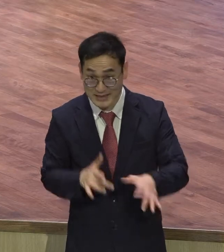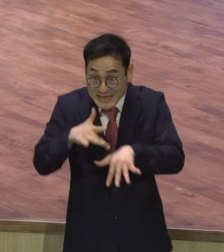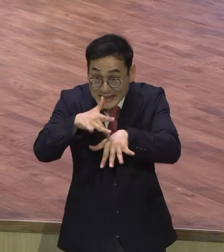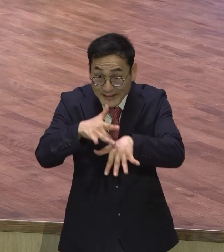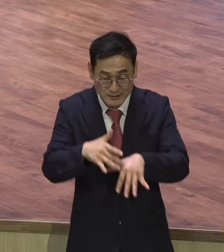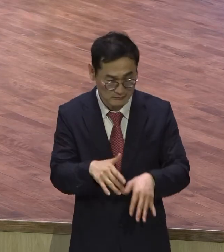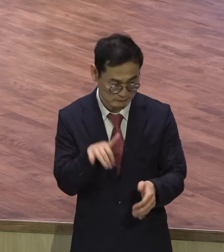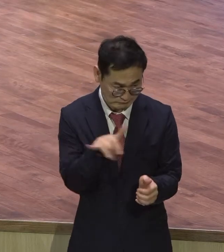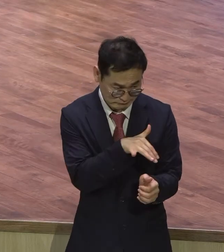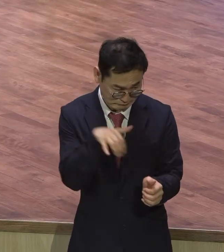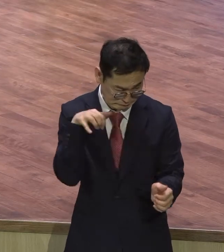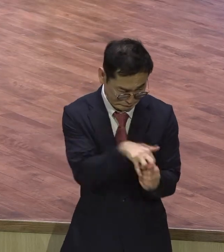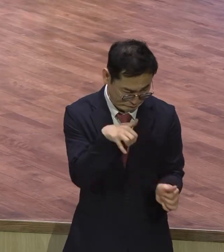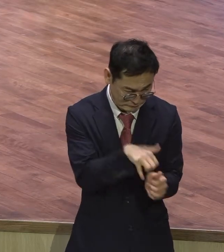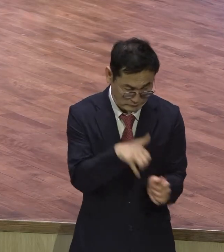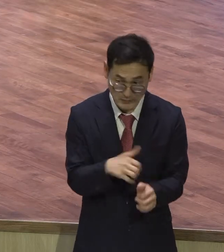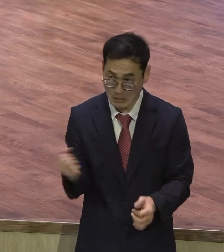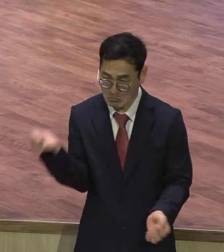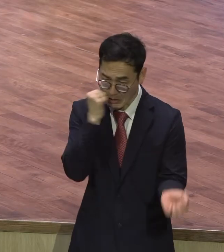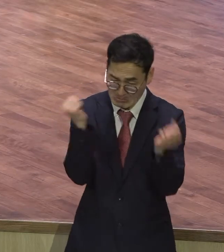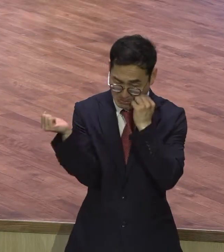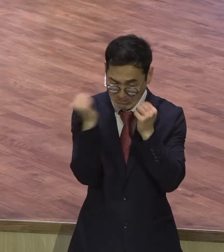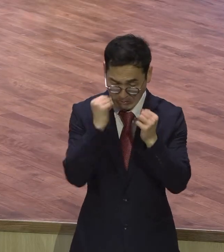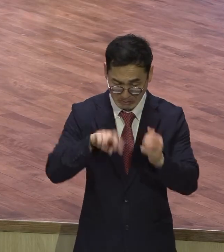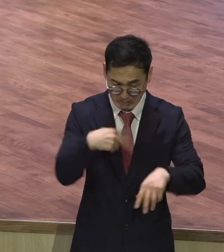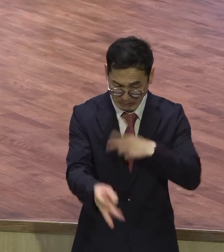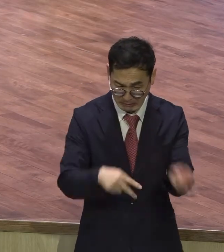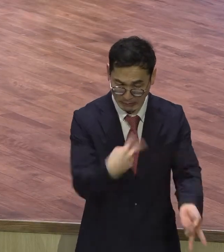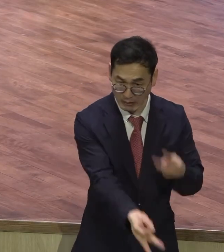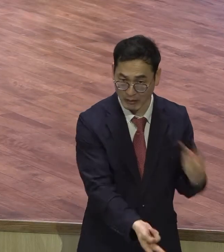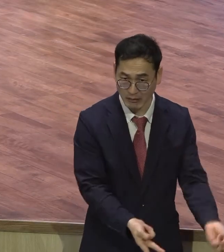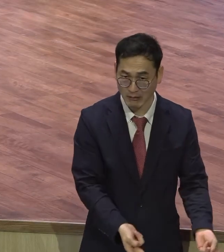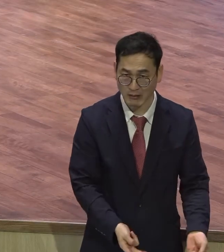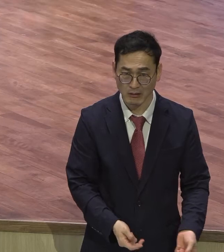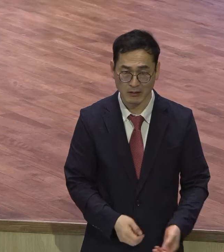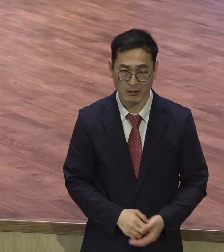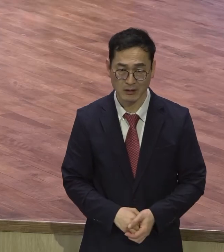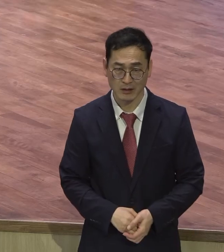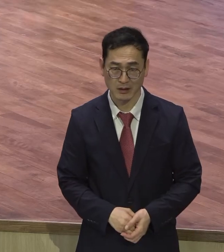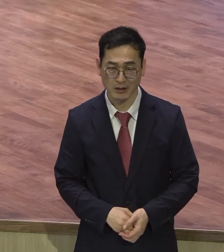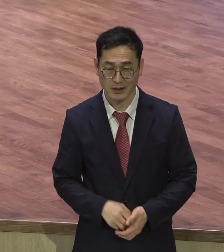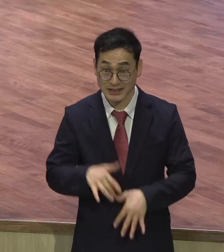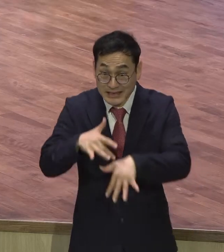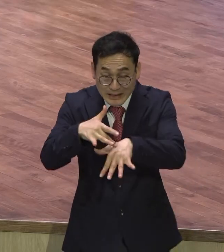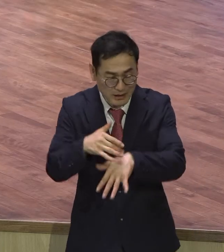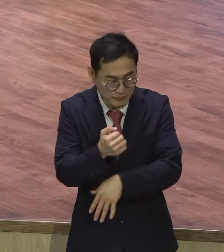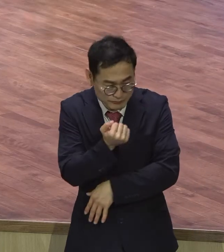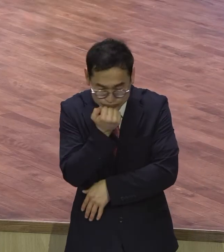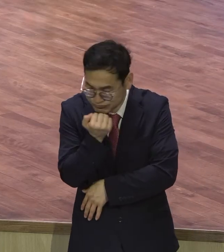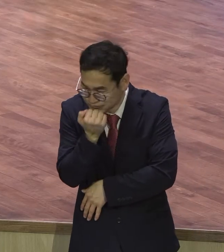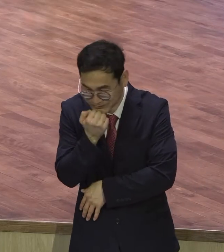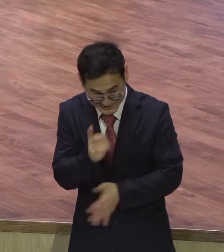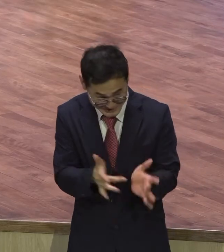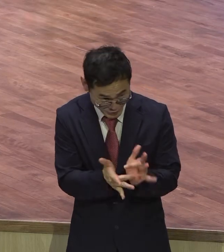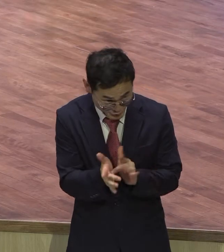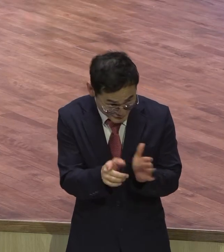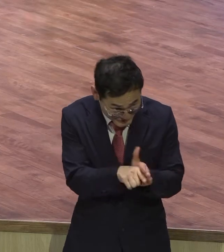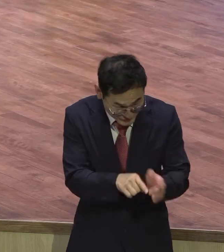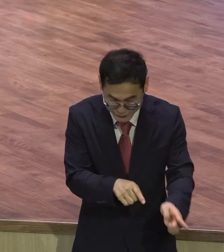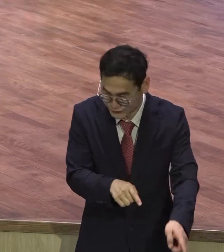왜 다 봤어요 조롱을 조롱을 해 예수 믿는다니 아이고 니가 뭘 믿어